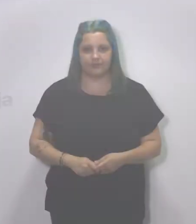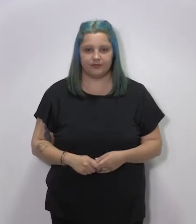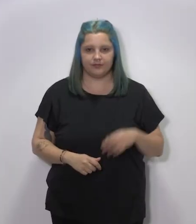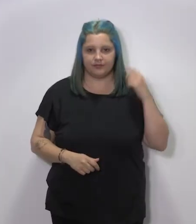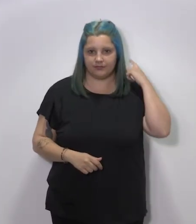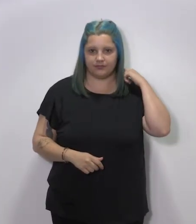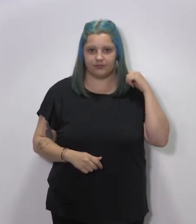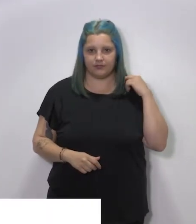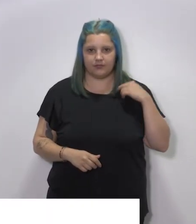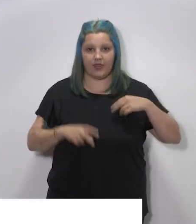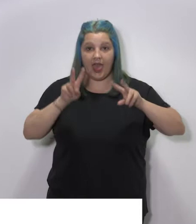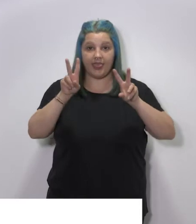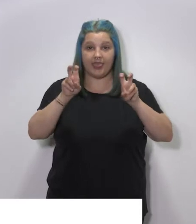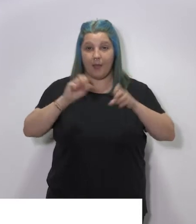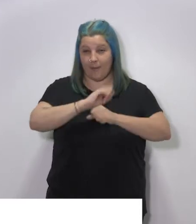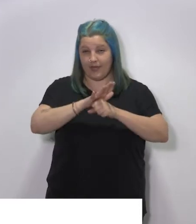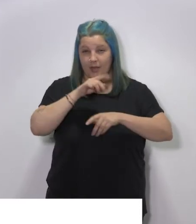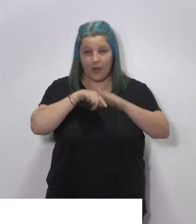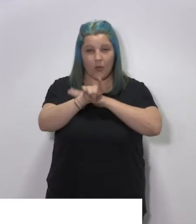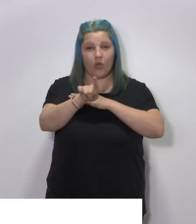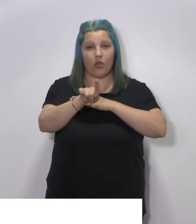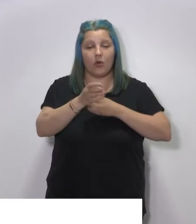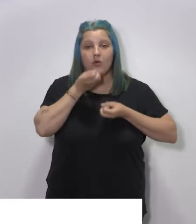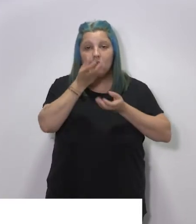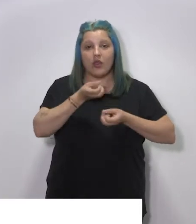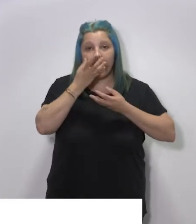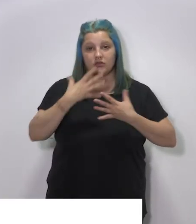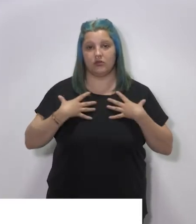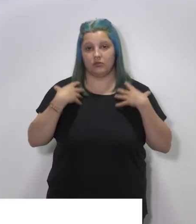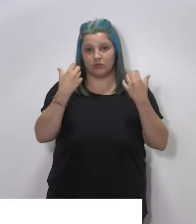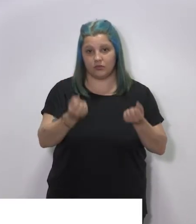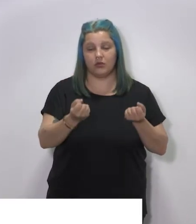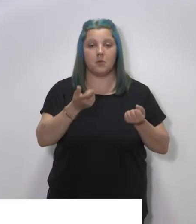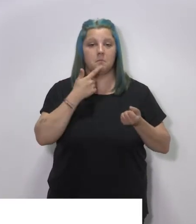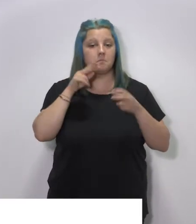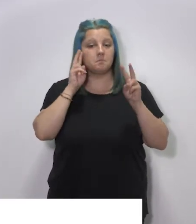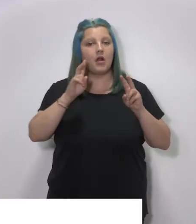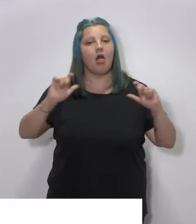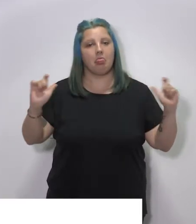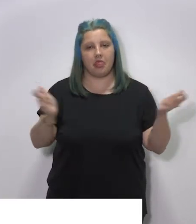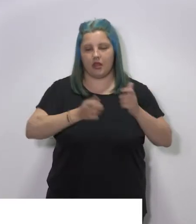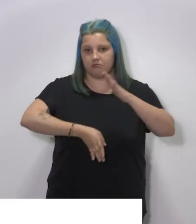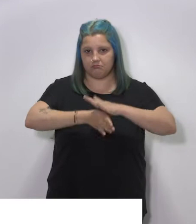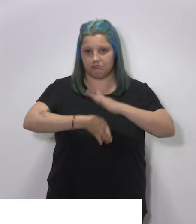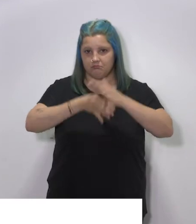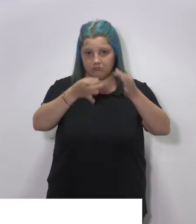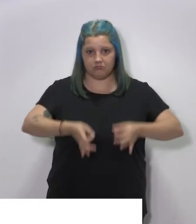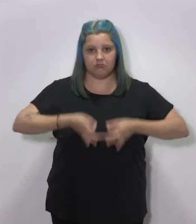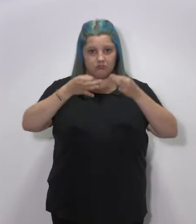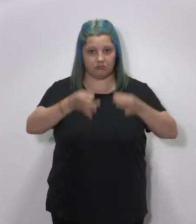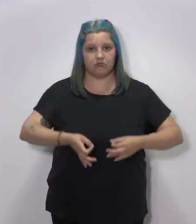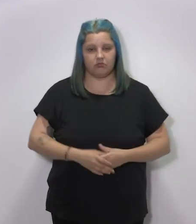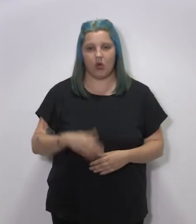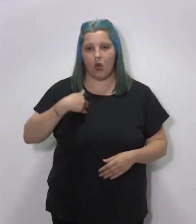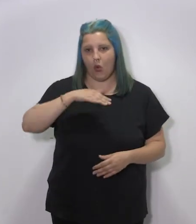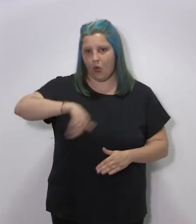En relación a la evolución de la pandemia, los indicadores epidemiológicos continúan en una fase de descenso sostenido